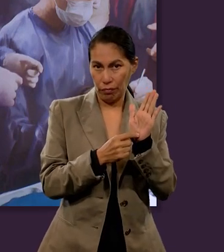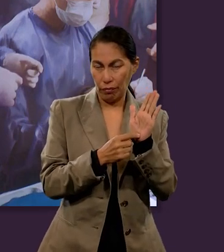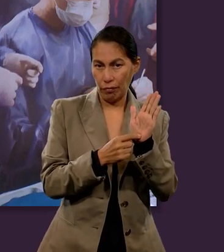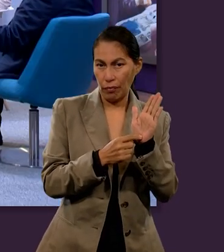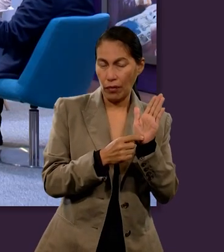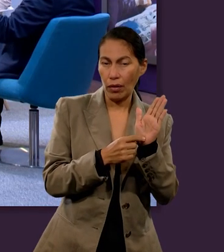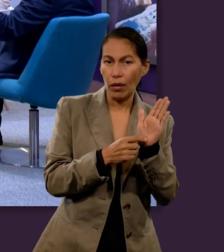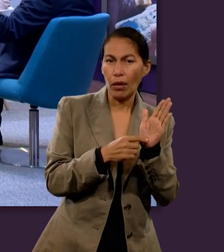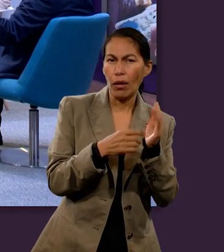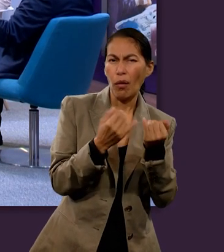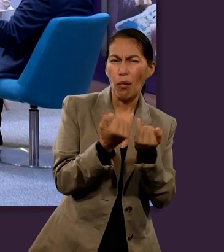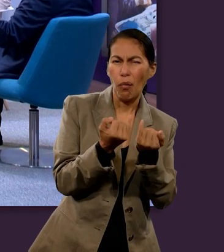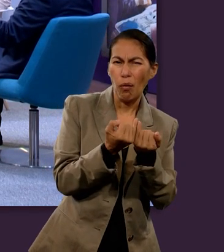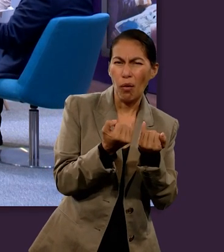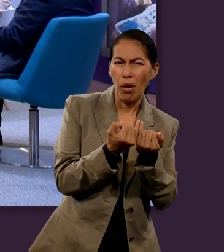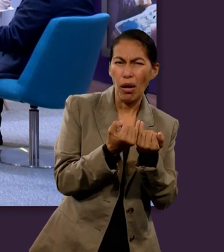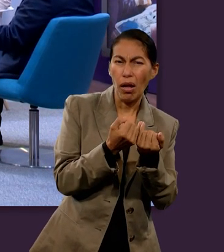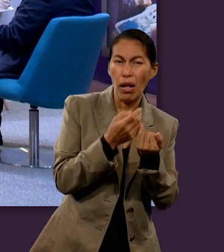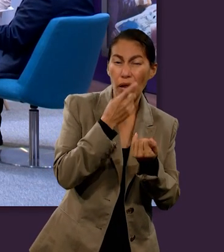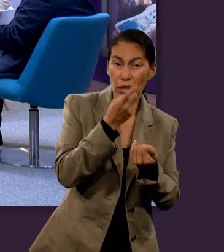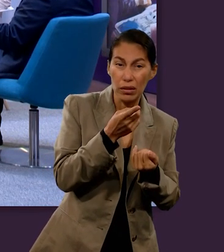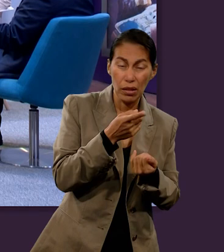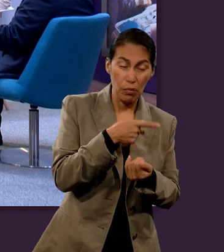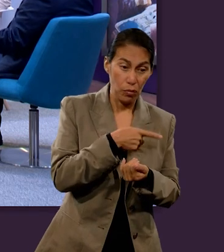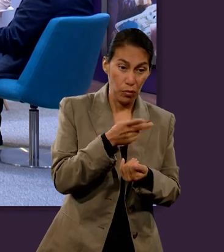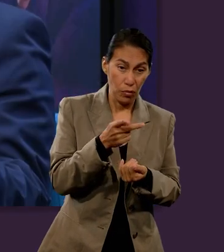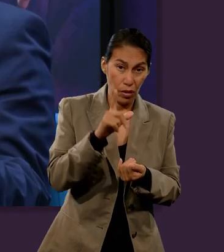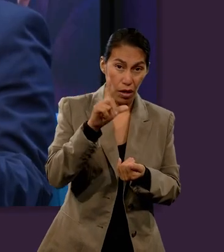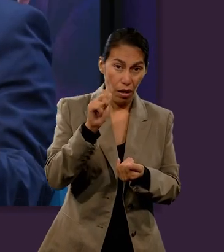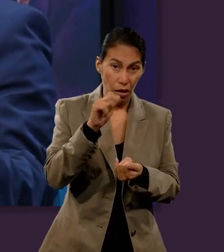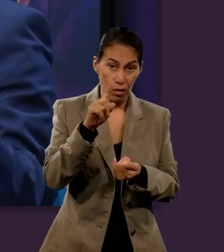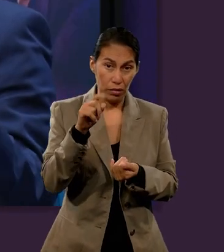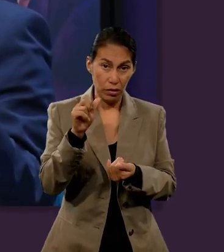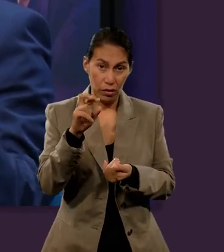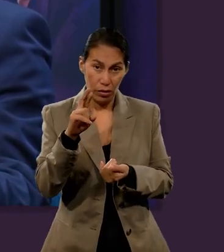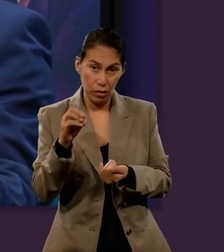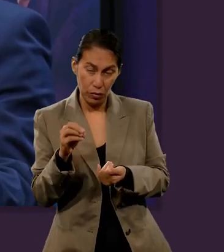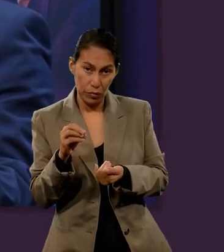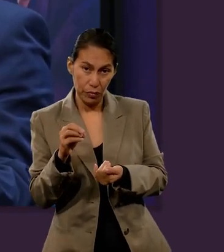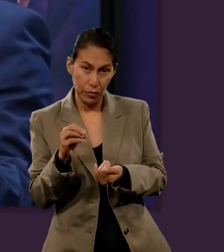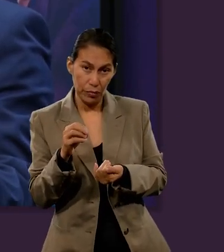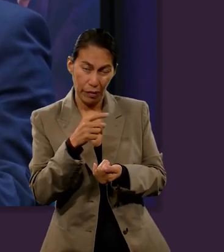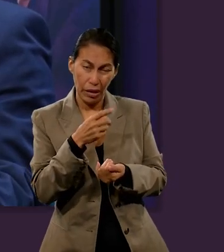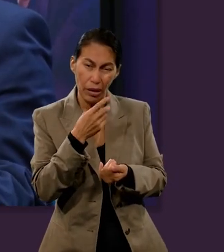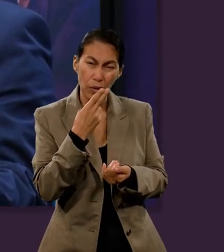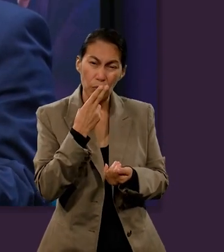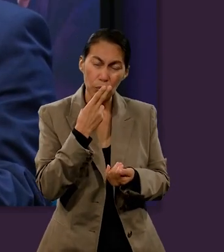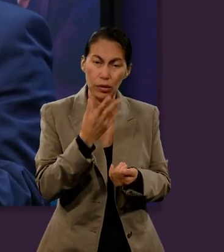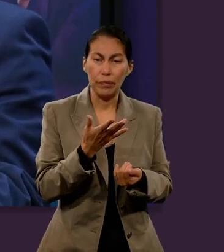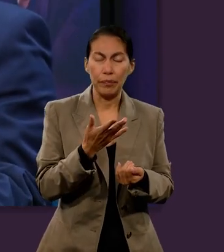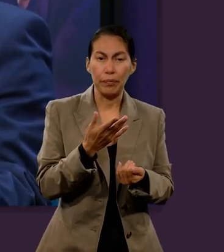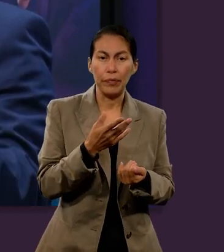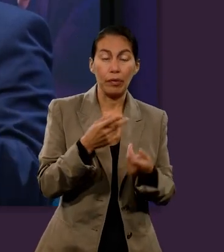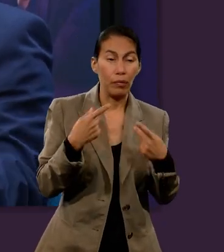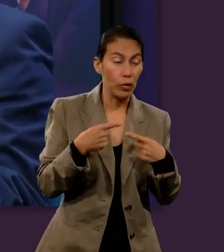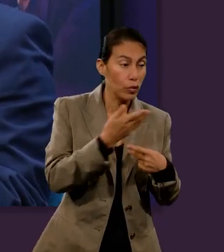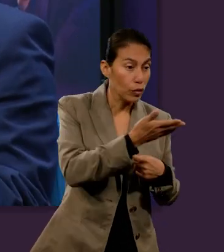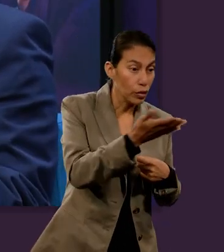usa lo del pobre Lázaro, Él usa una concepción popular porque los de Israel